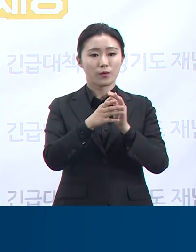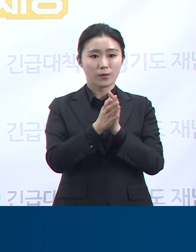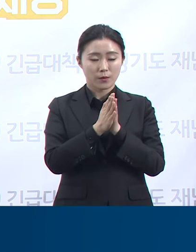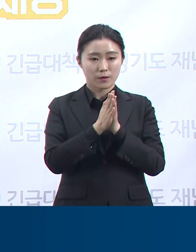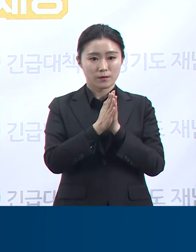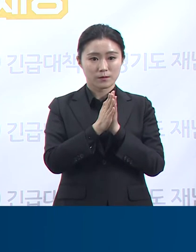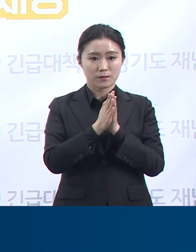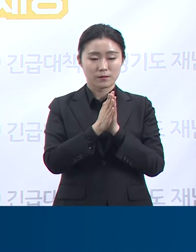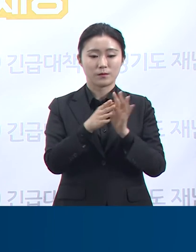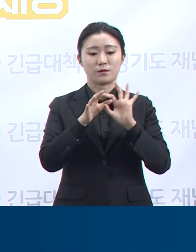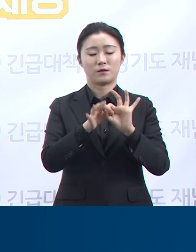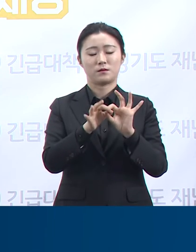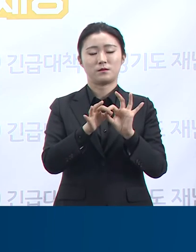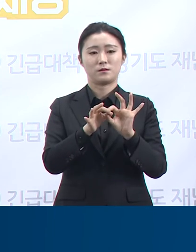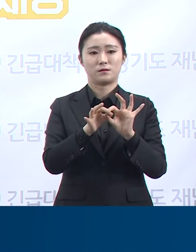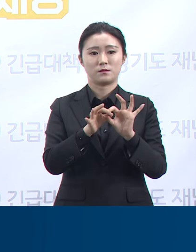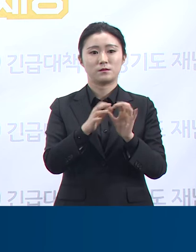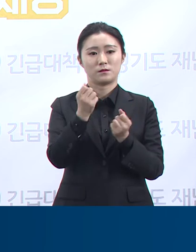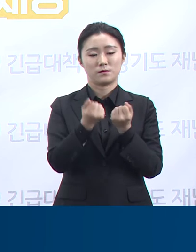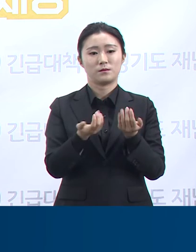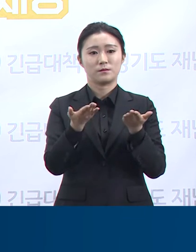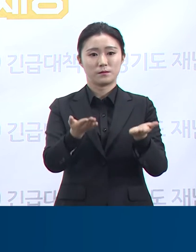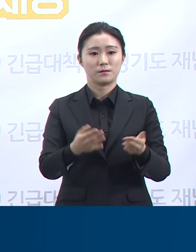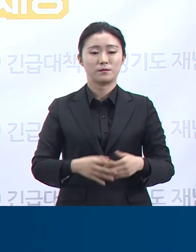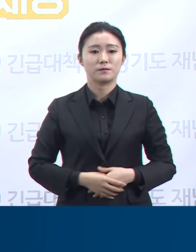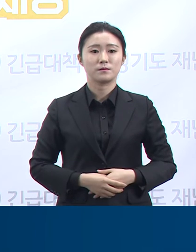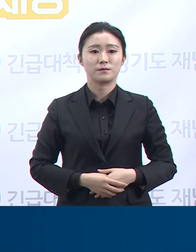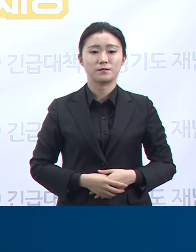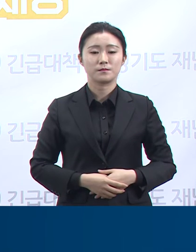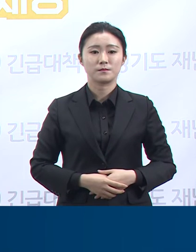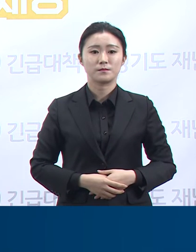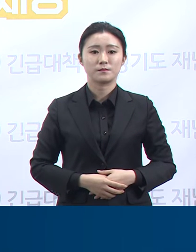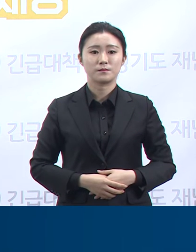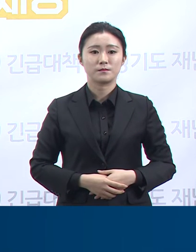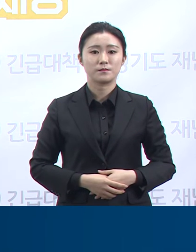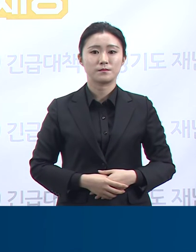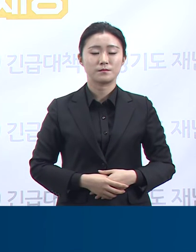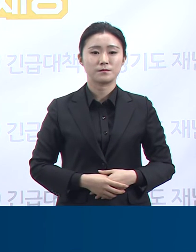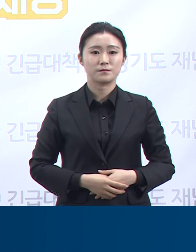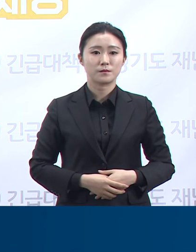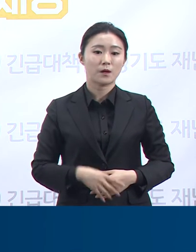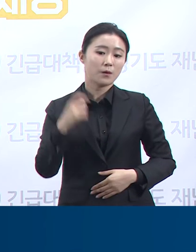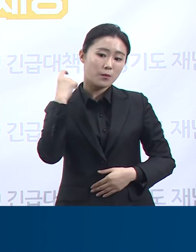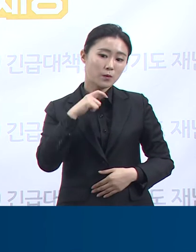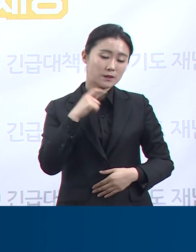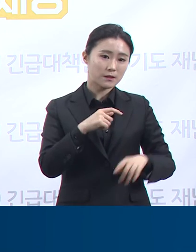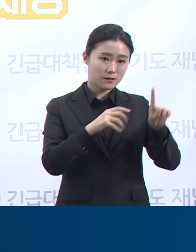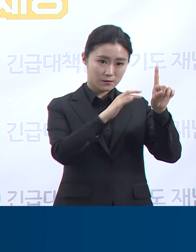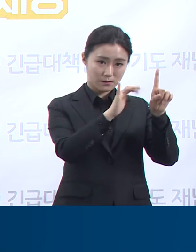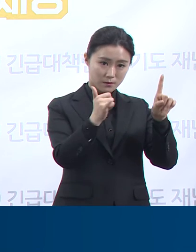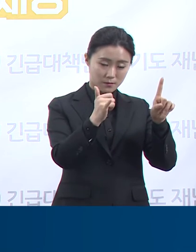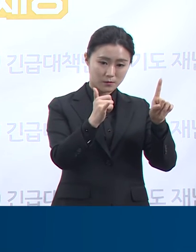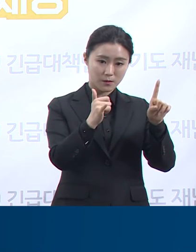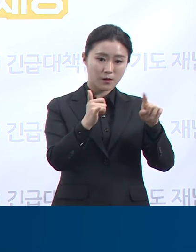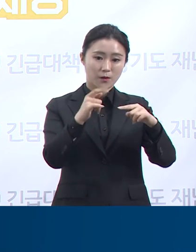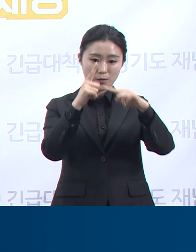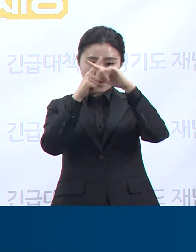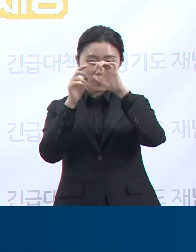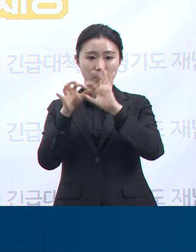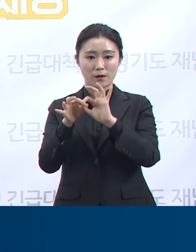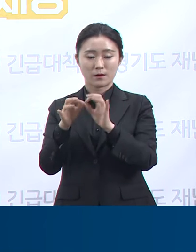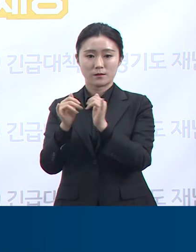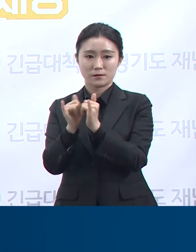수원시 소재 수원 동부교회에서 금일 0시 기준 목사 1명, 교인 3명 등 총 4명이